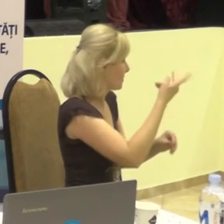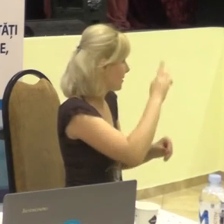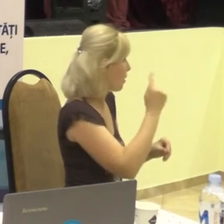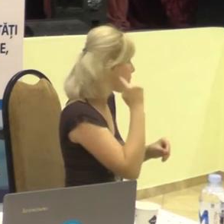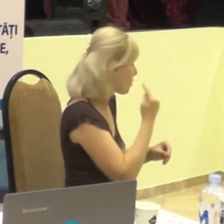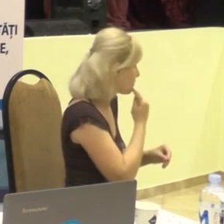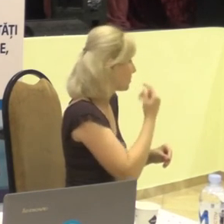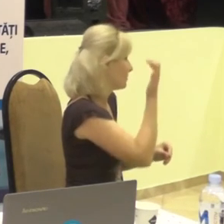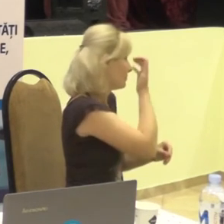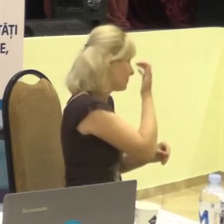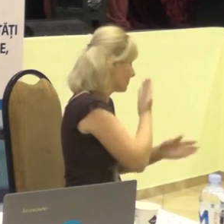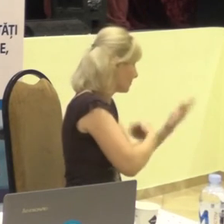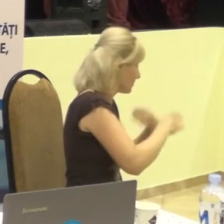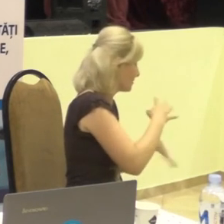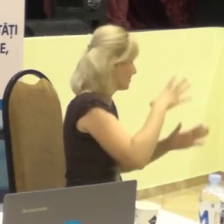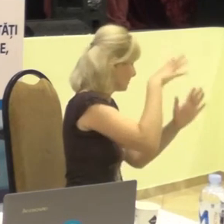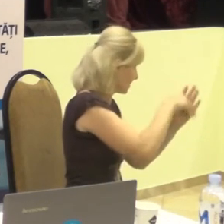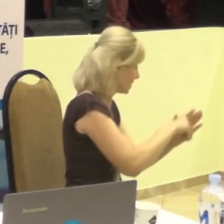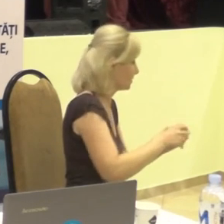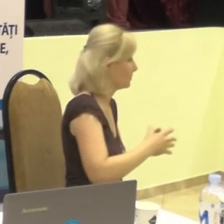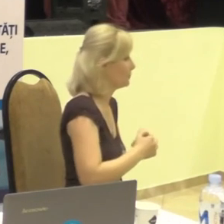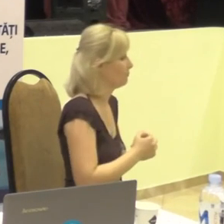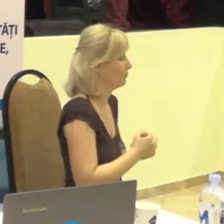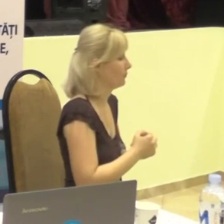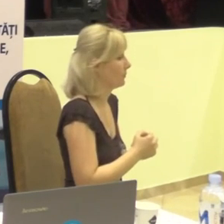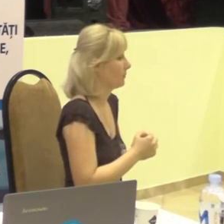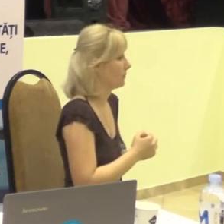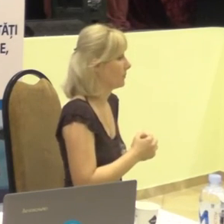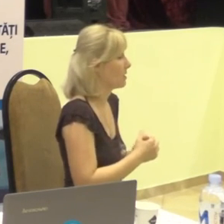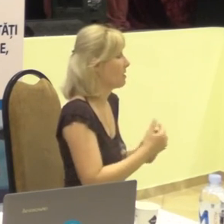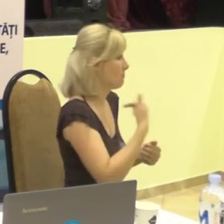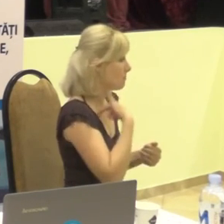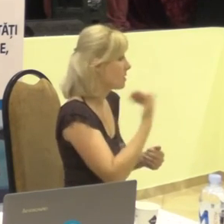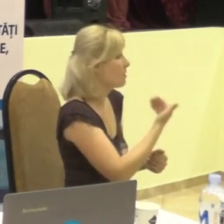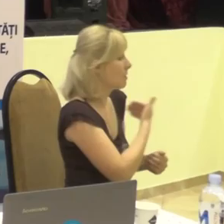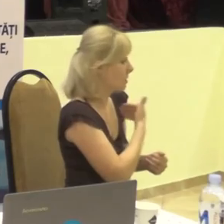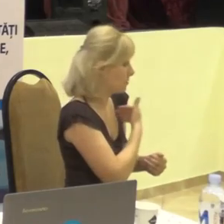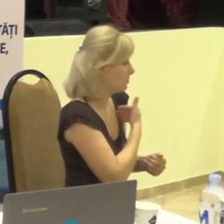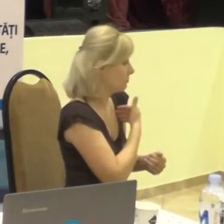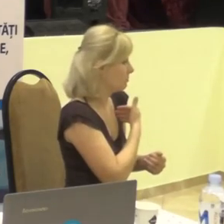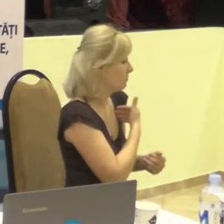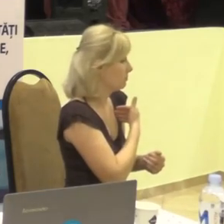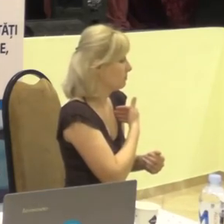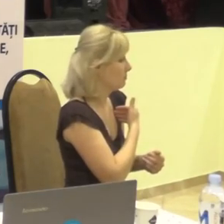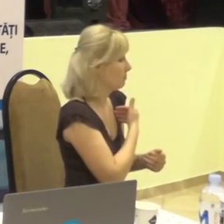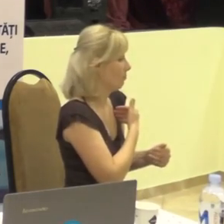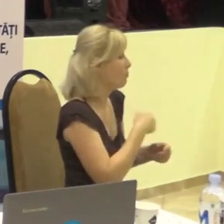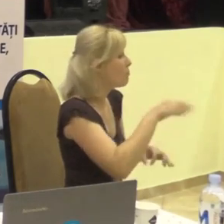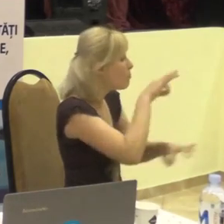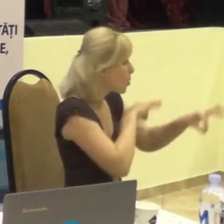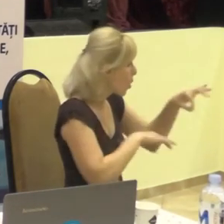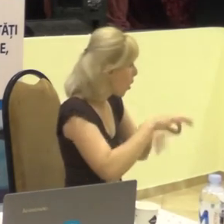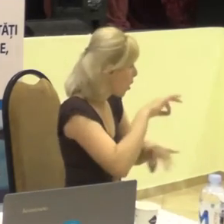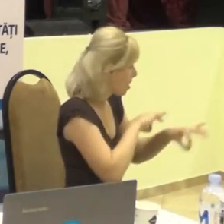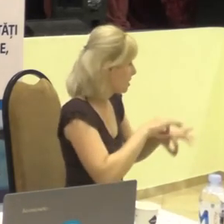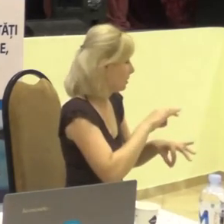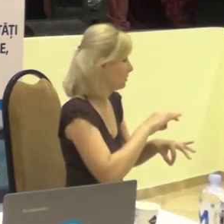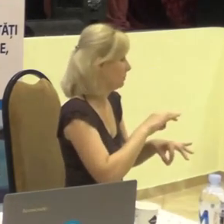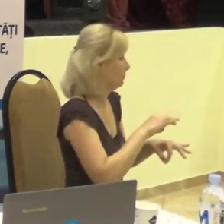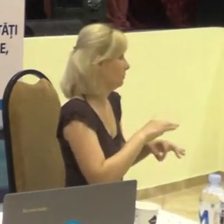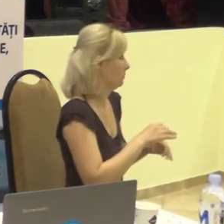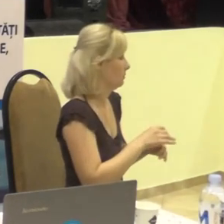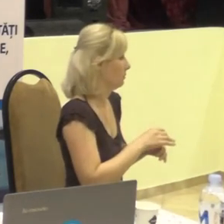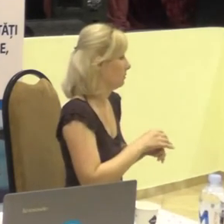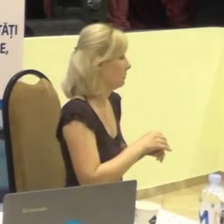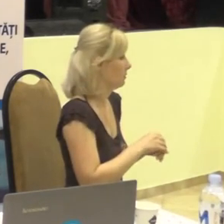dizabilități. Iată, în contextul dat, am putea să, prin proiecte, da, nesolecitând